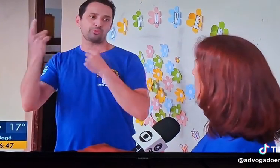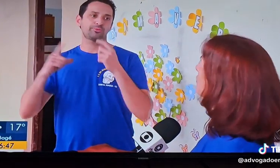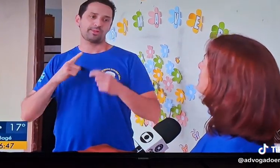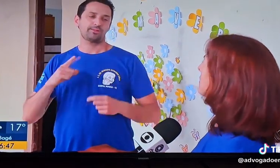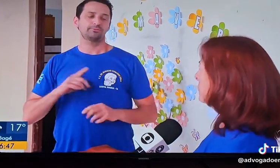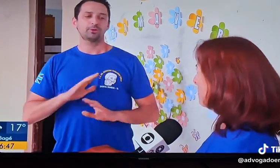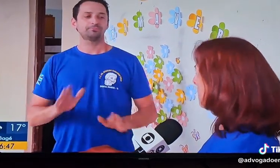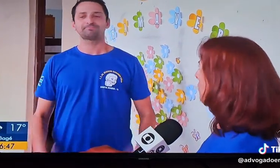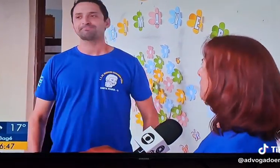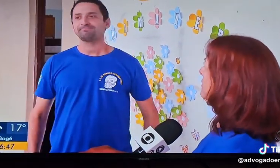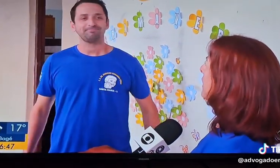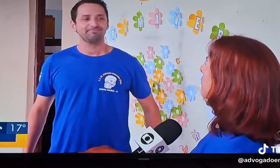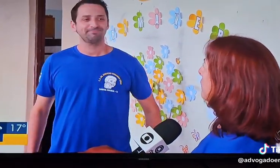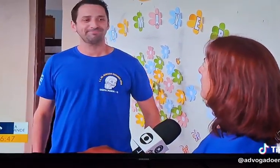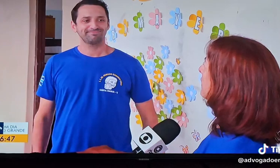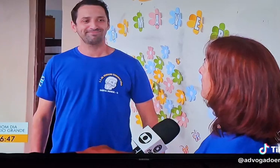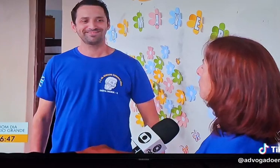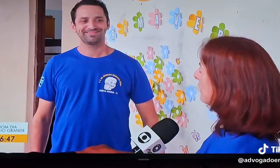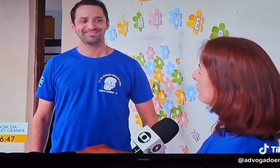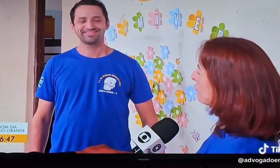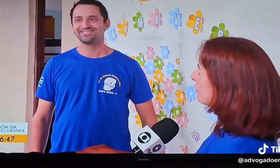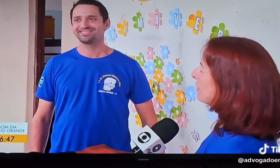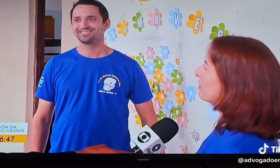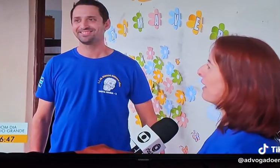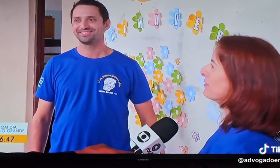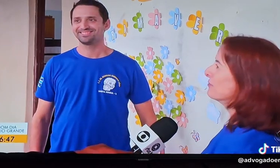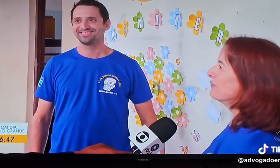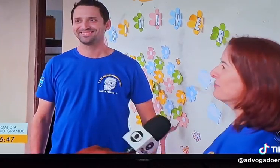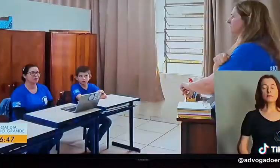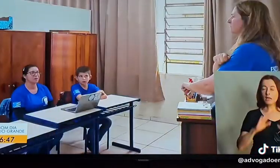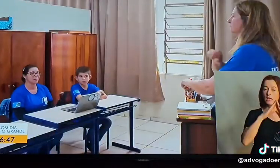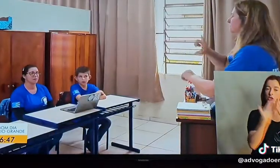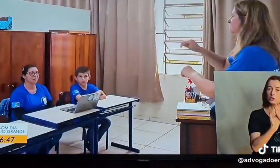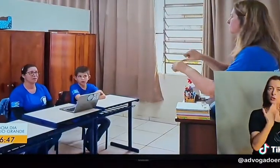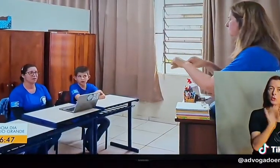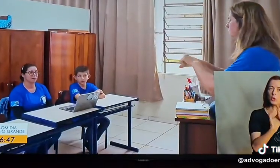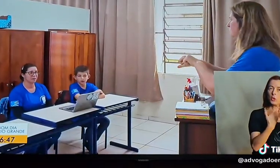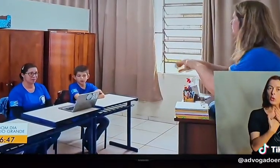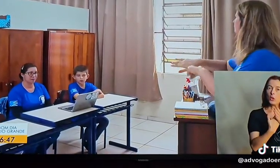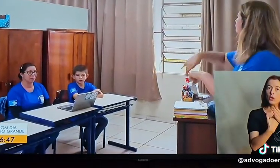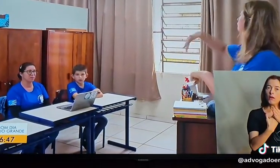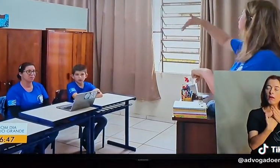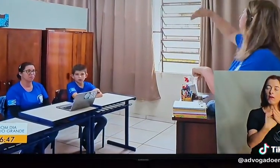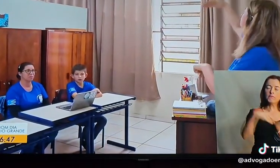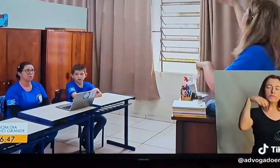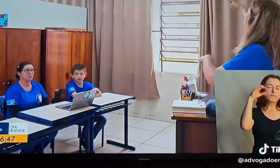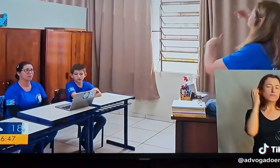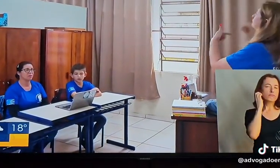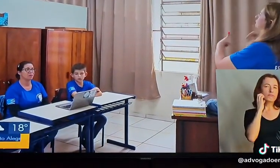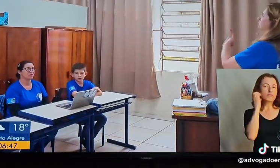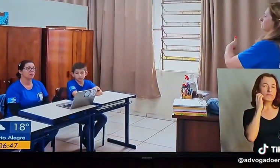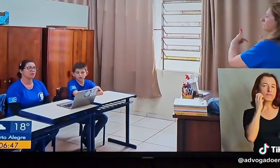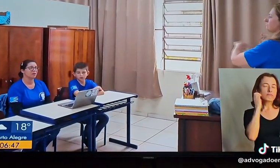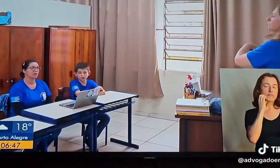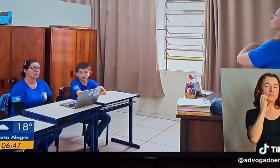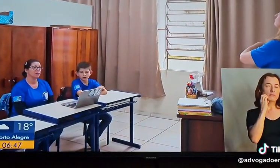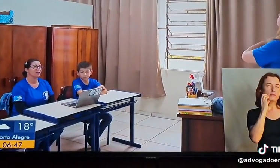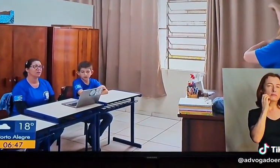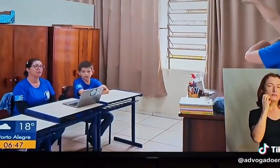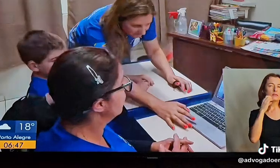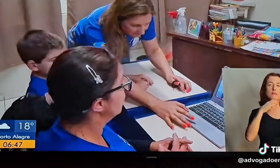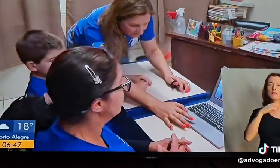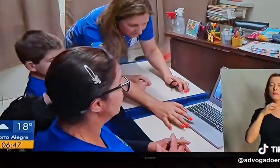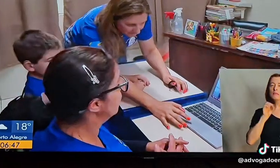nossos intérpretes, já conversar com a chifia no caso. A escola estadual doutora Reinaldo Fernando